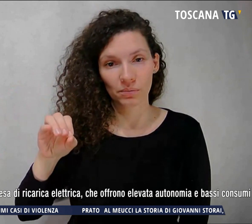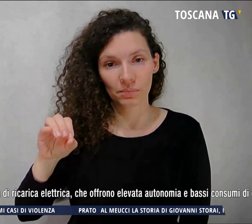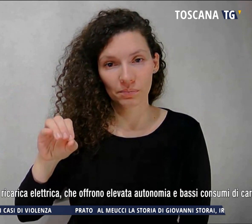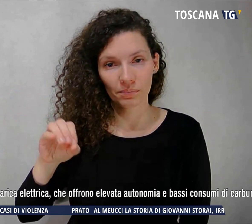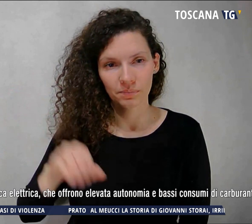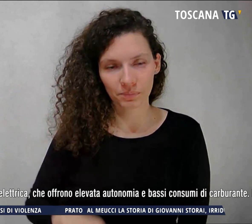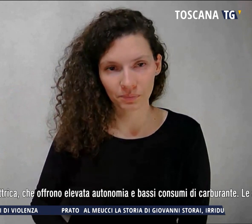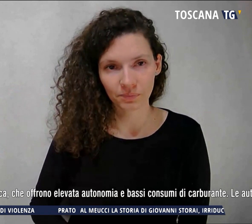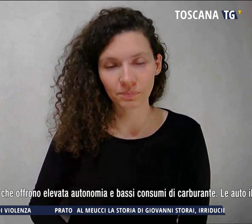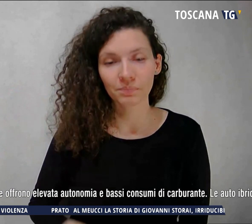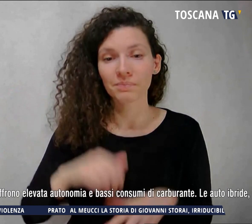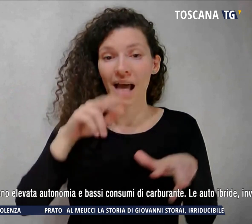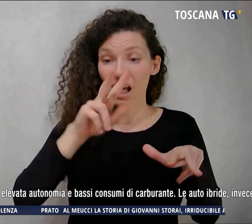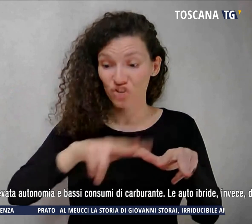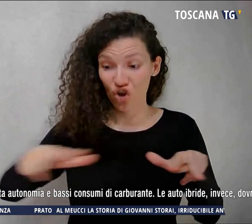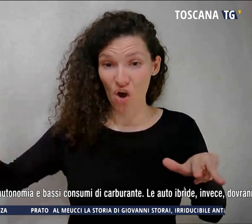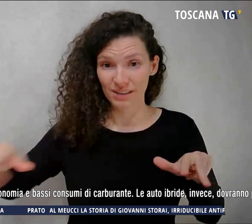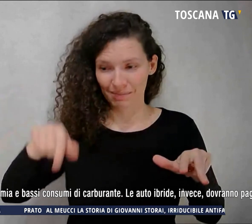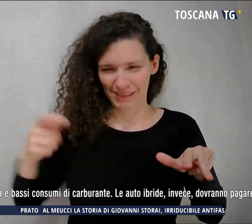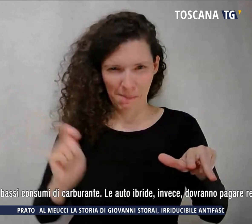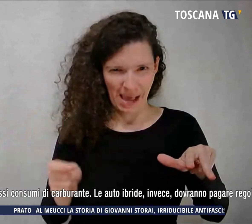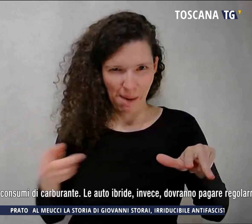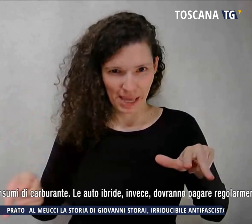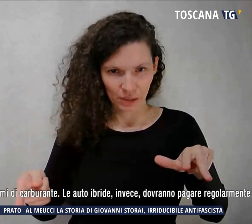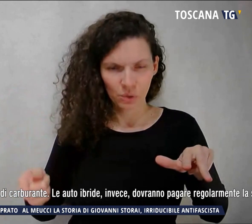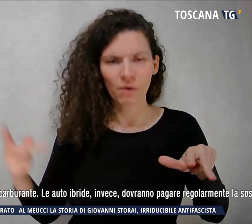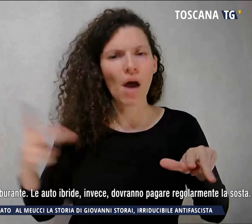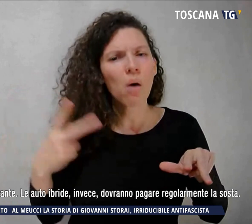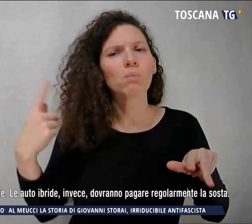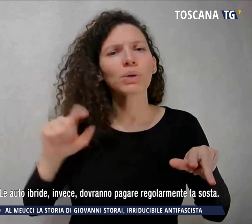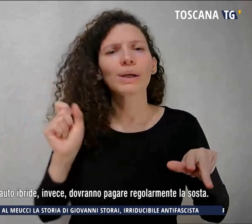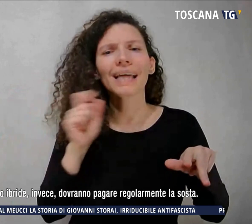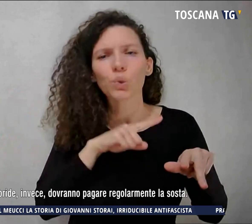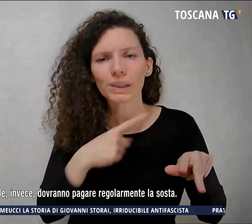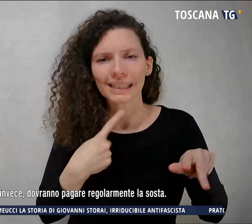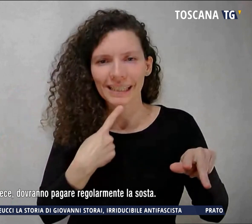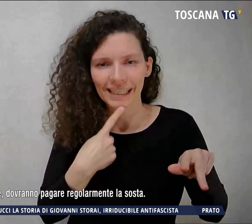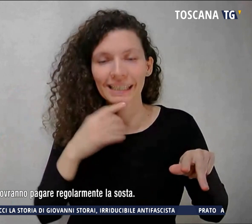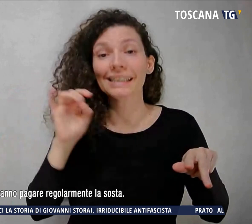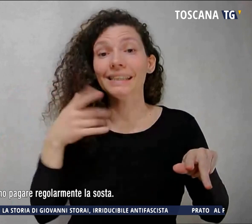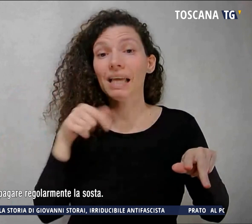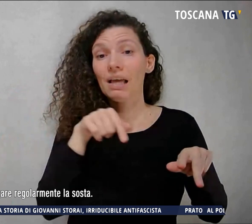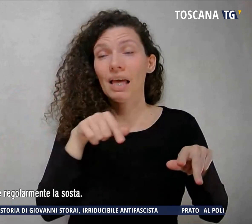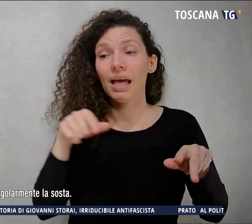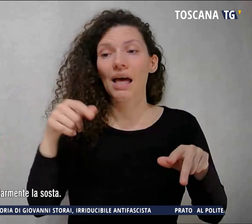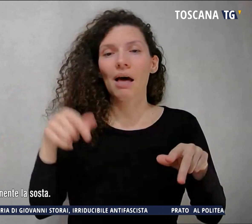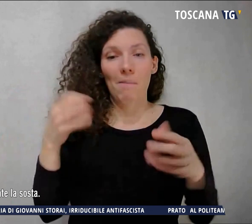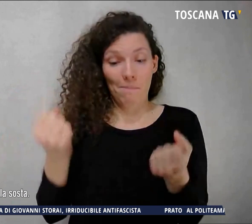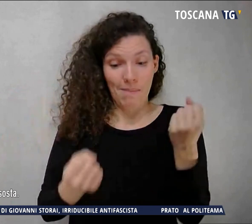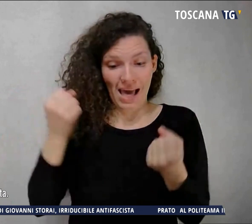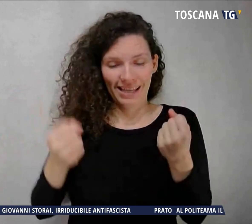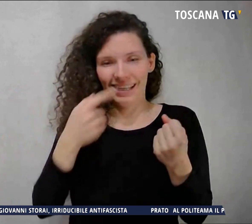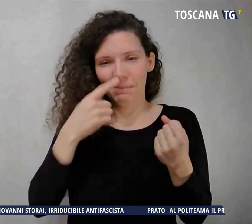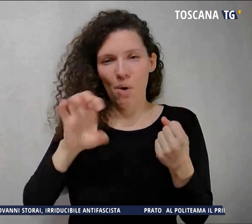stalli a pagamento è prevista la gratuità per chi acquista veicoli a ridotto impatto ambientale.